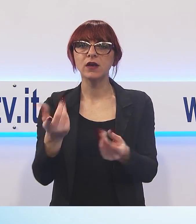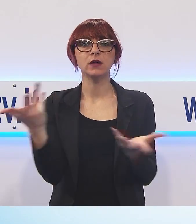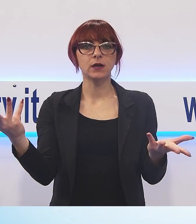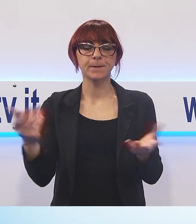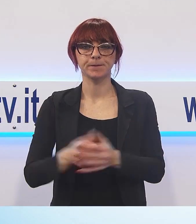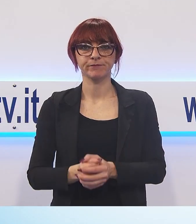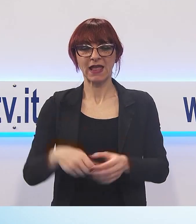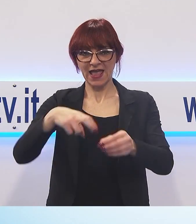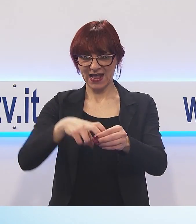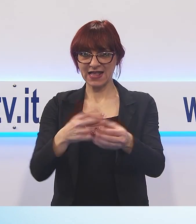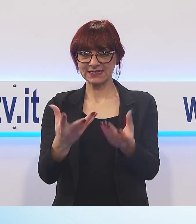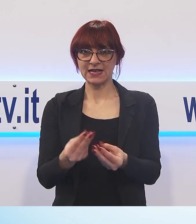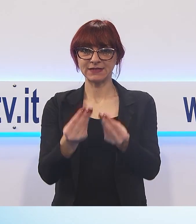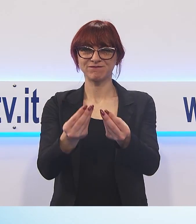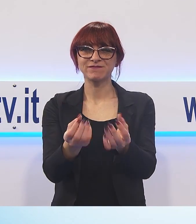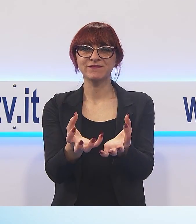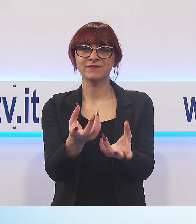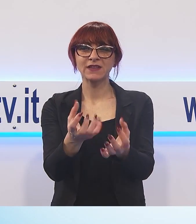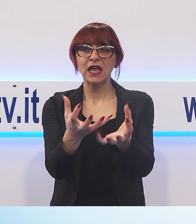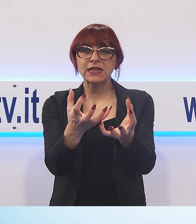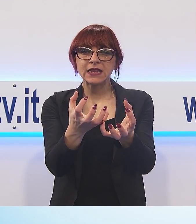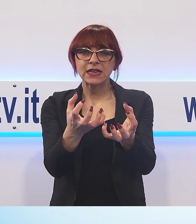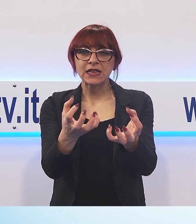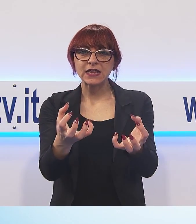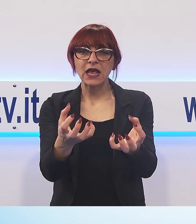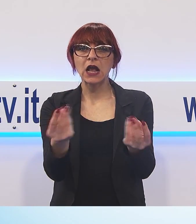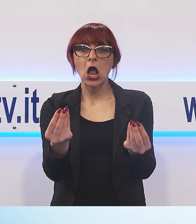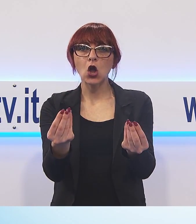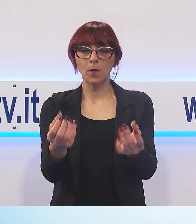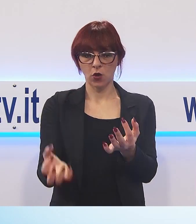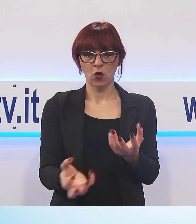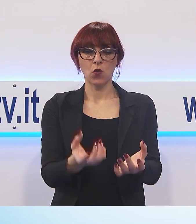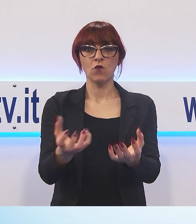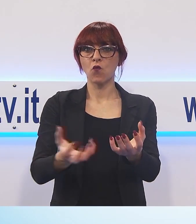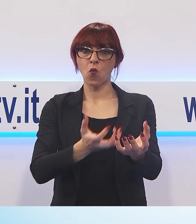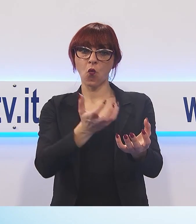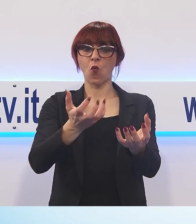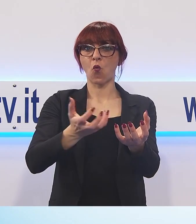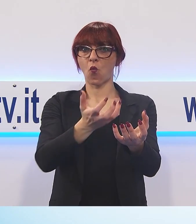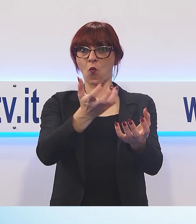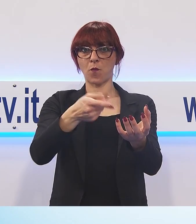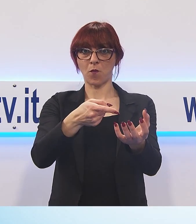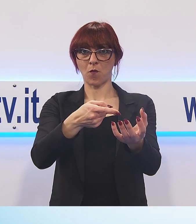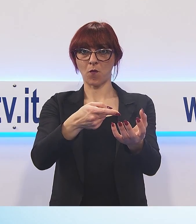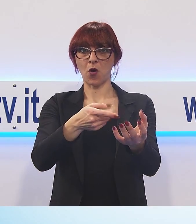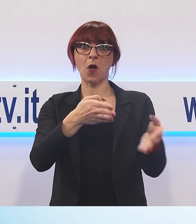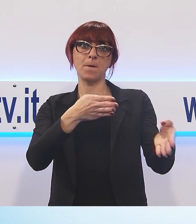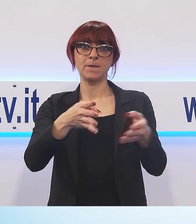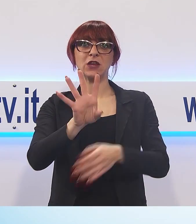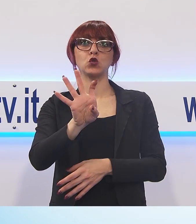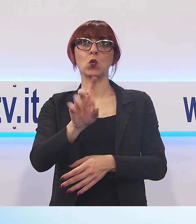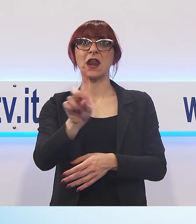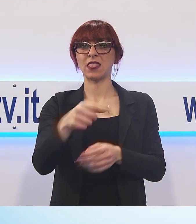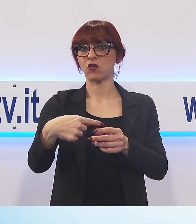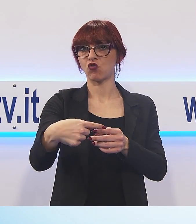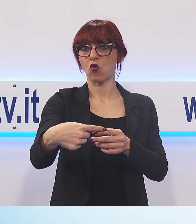castagne rimangano ad essiccare al calore e al fumo prodotto dalla legna di castagno sopra i cannicci dei metati e tutto questo per oltre